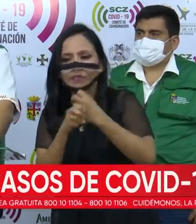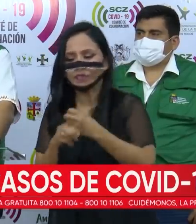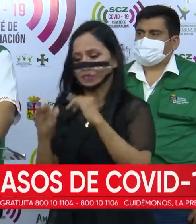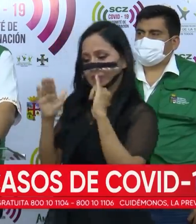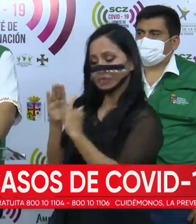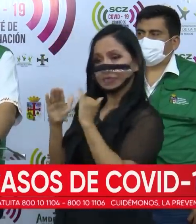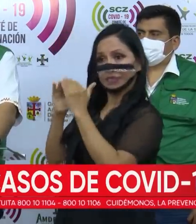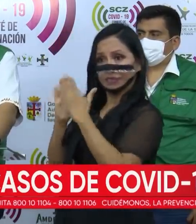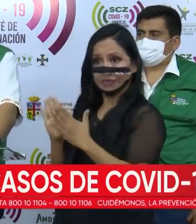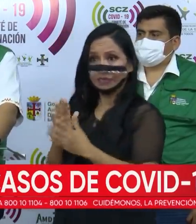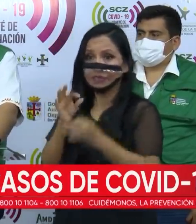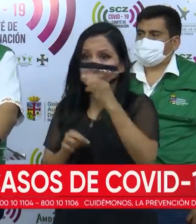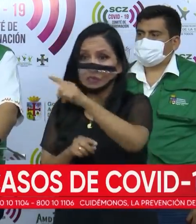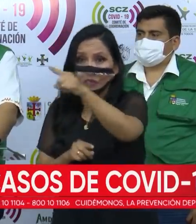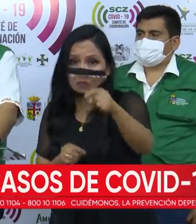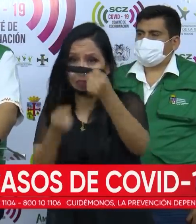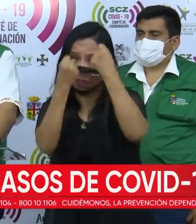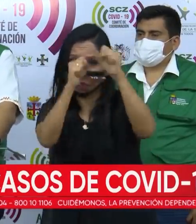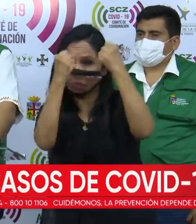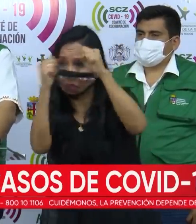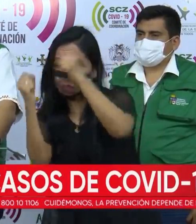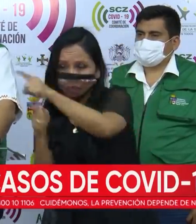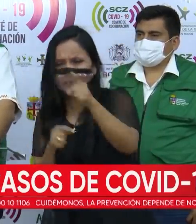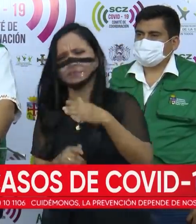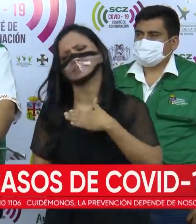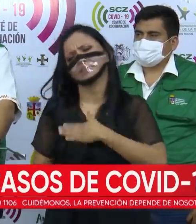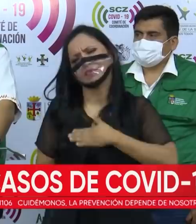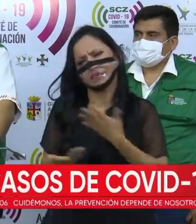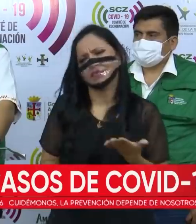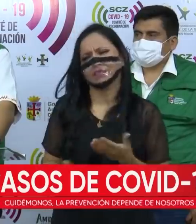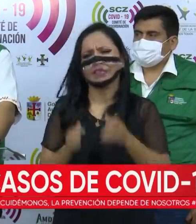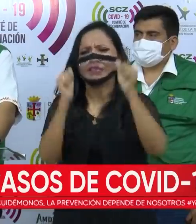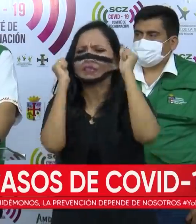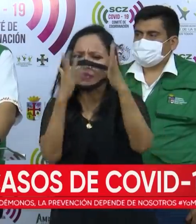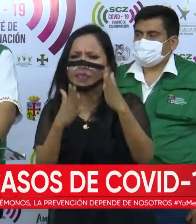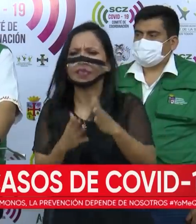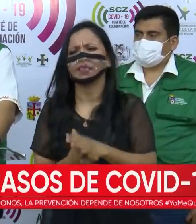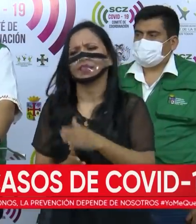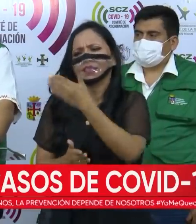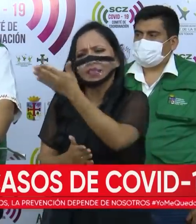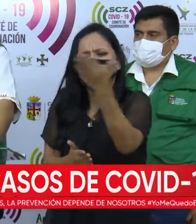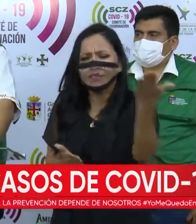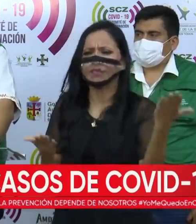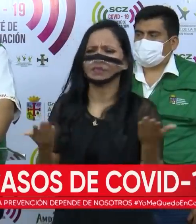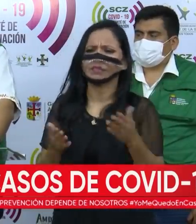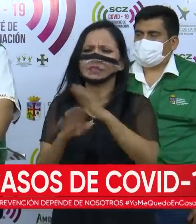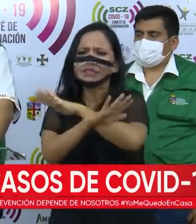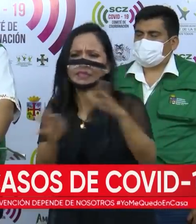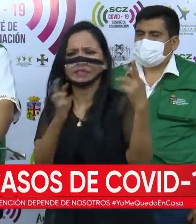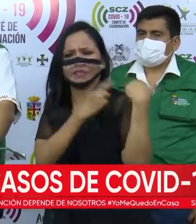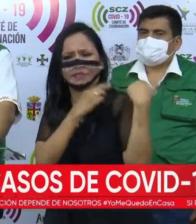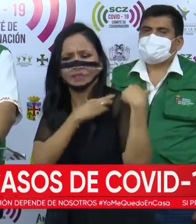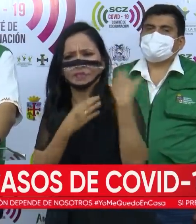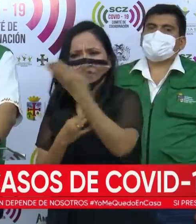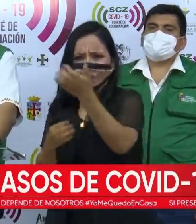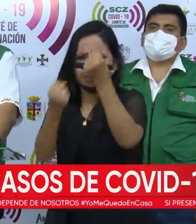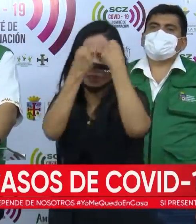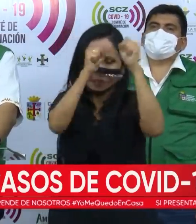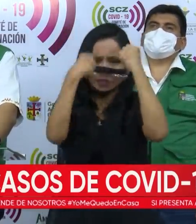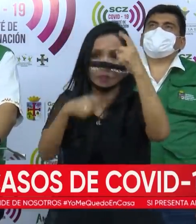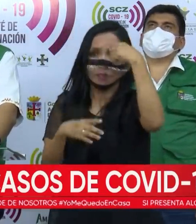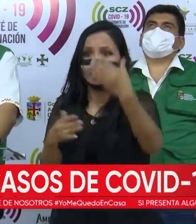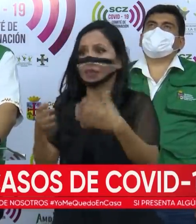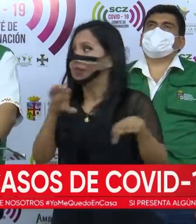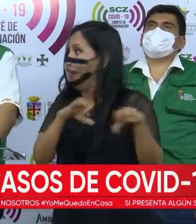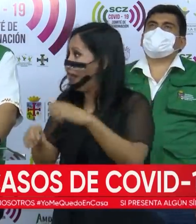A aquellos que no, les pido por favor, dejemos las conductas o las inconductas que están generando